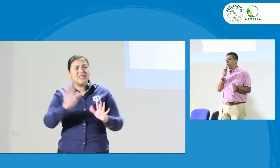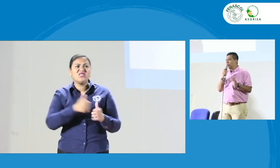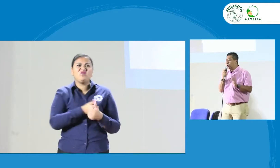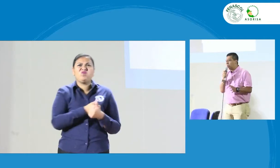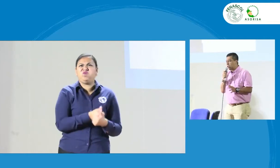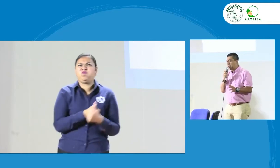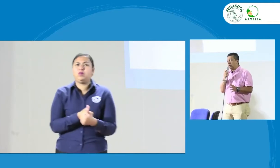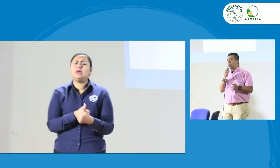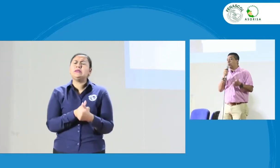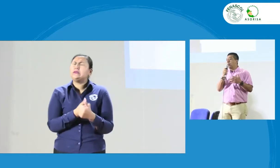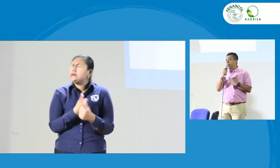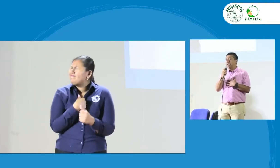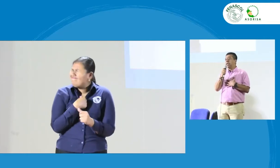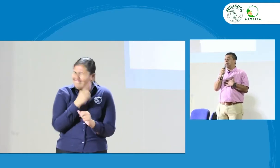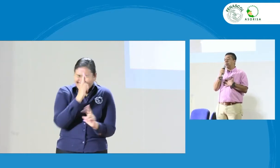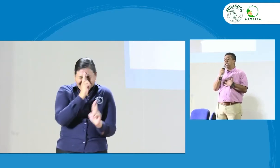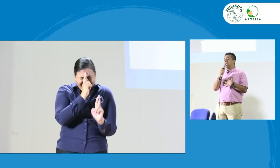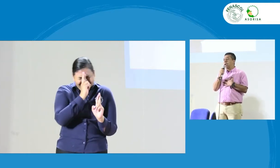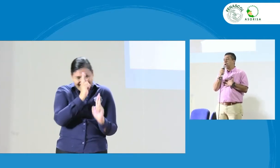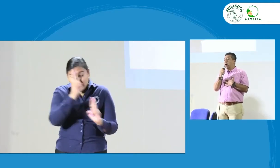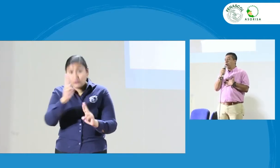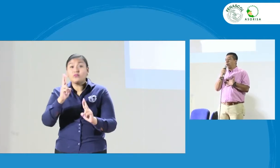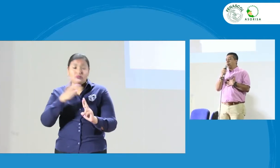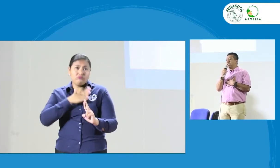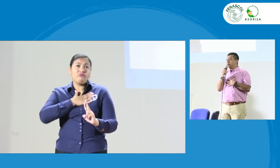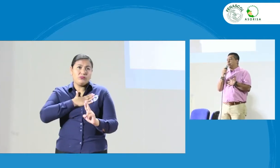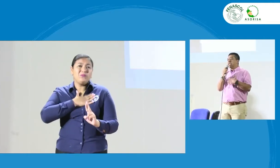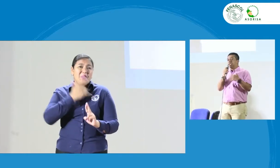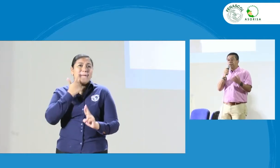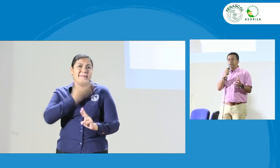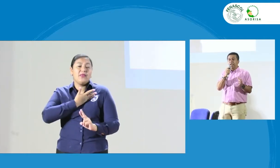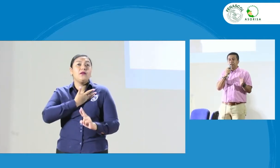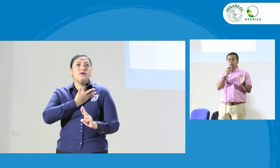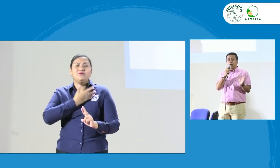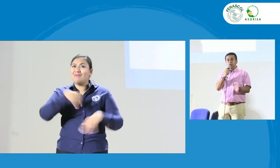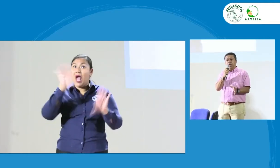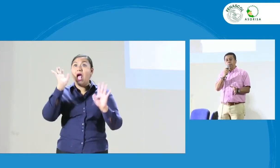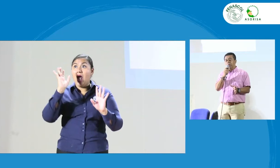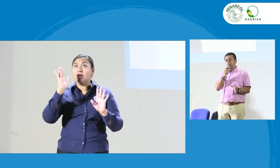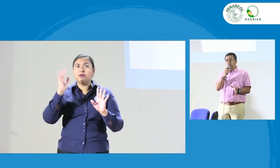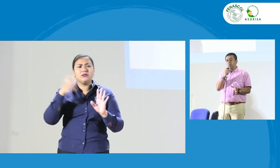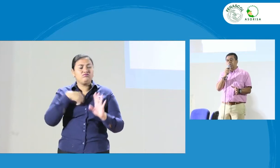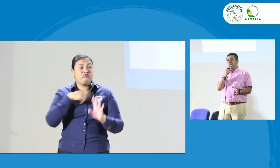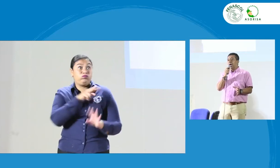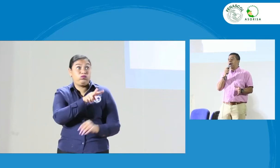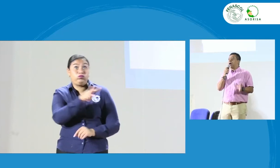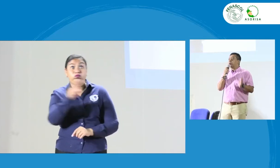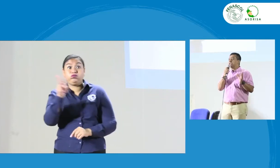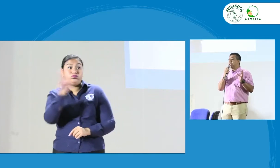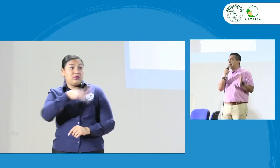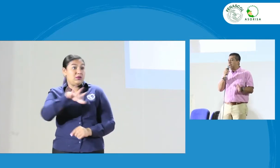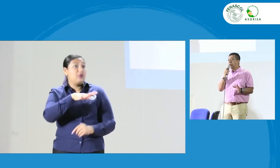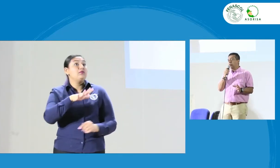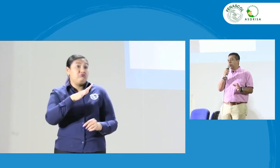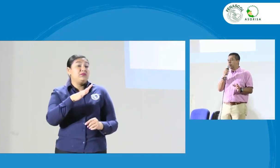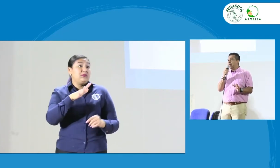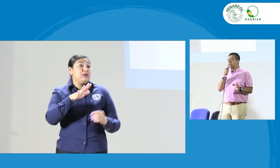acompañamiento. Yo con todo respeto, como padre de familia, como es vivo visible de la situación de la población sorda, hago ese